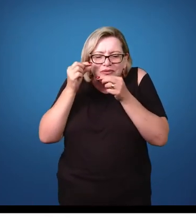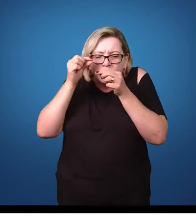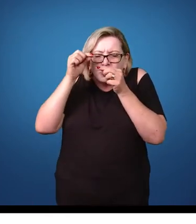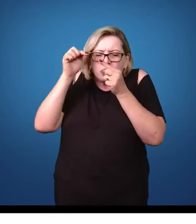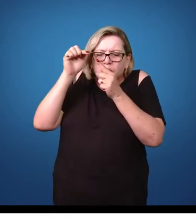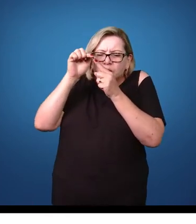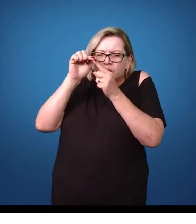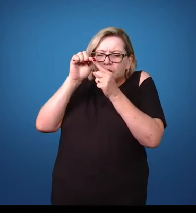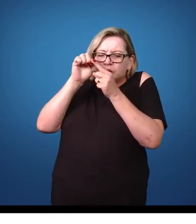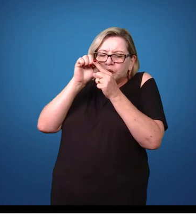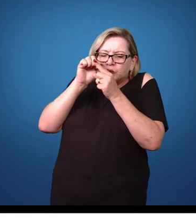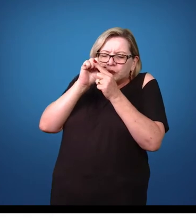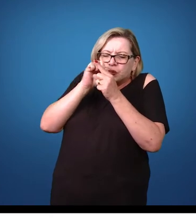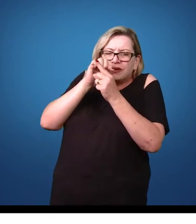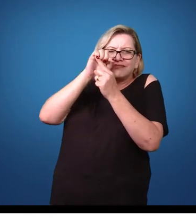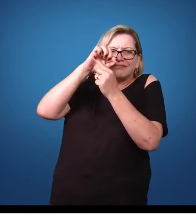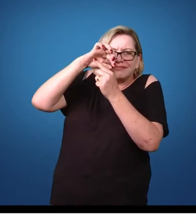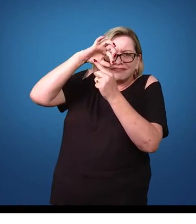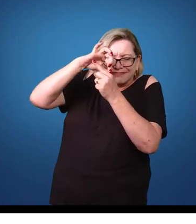do pelo,